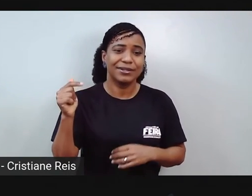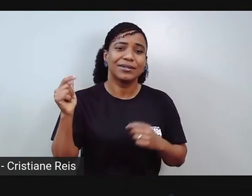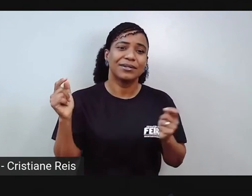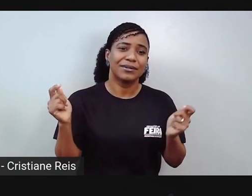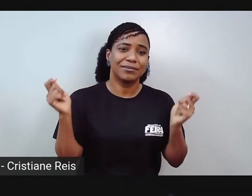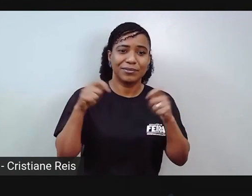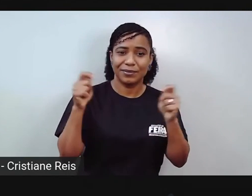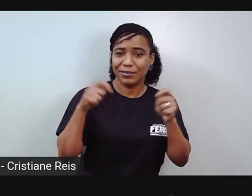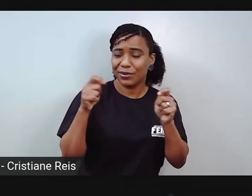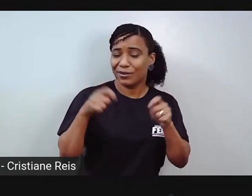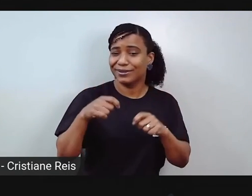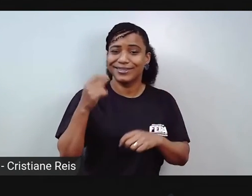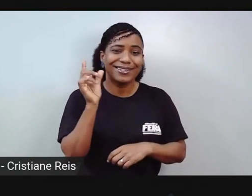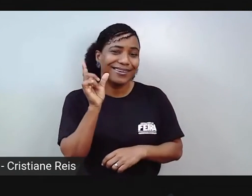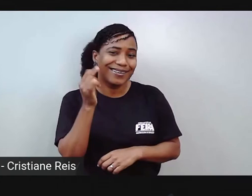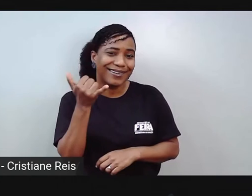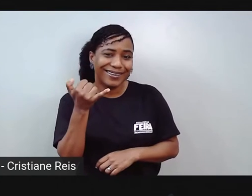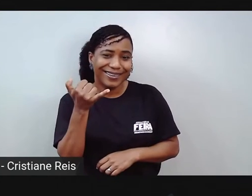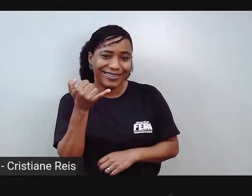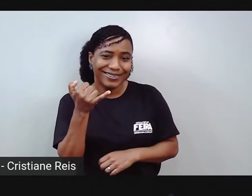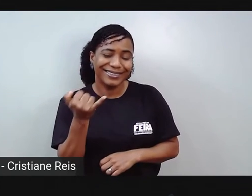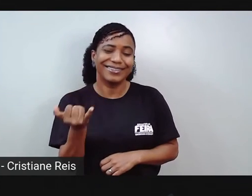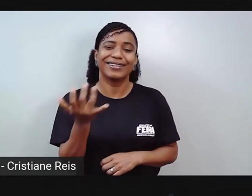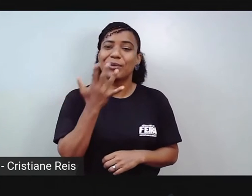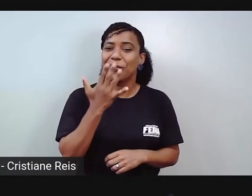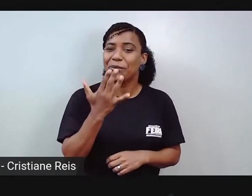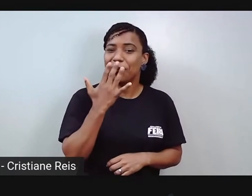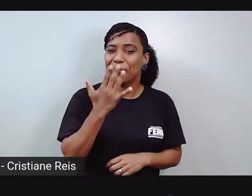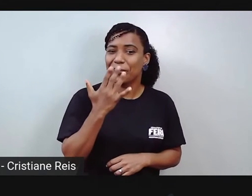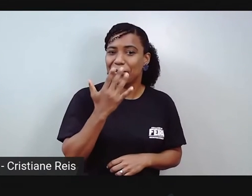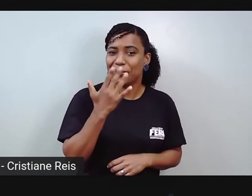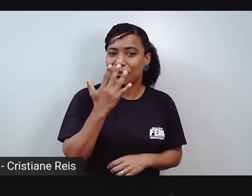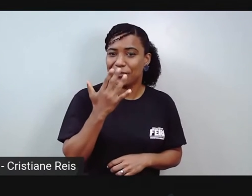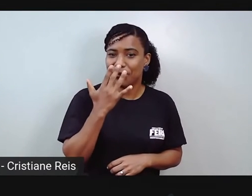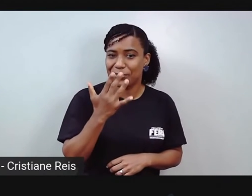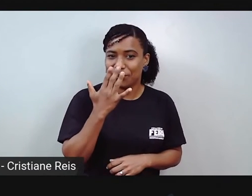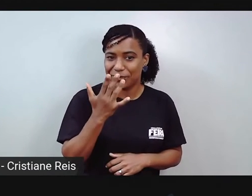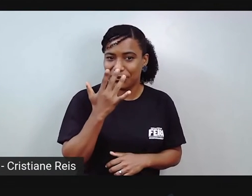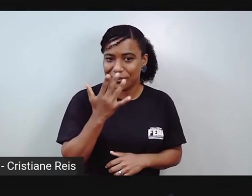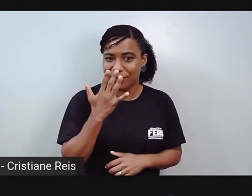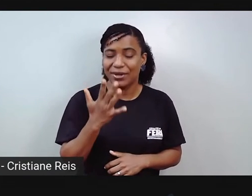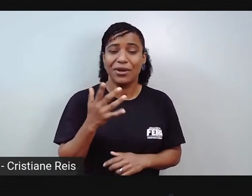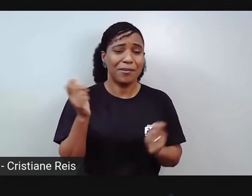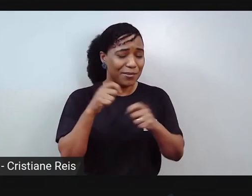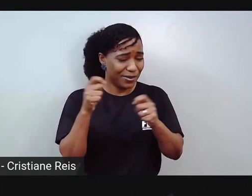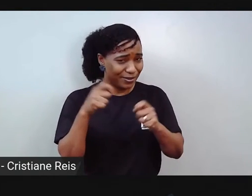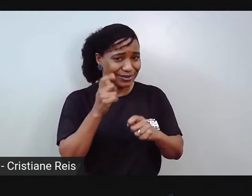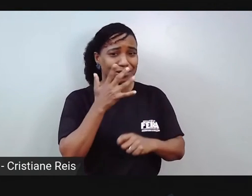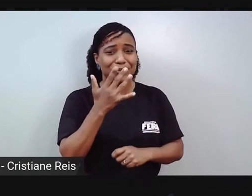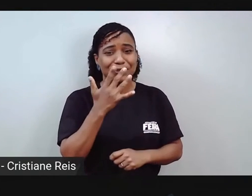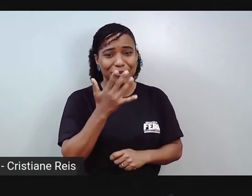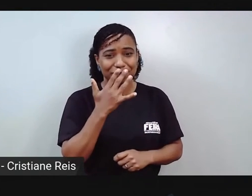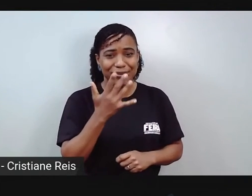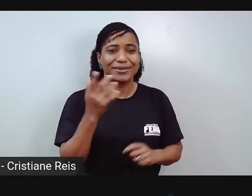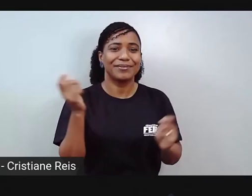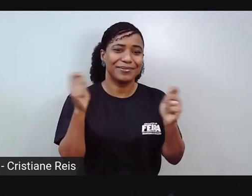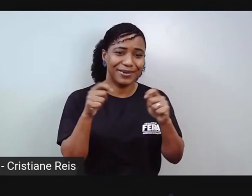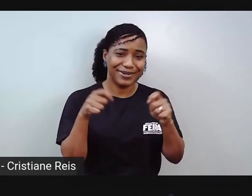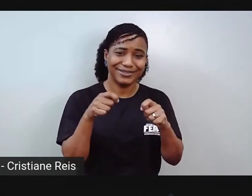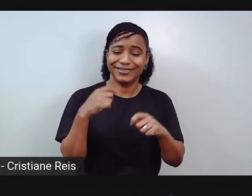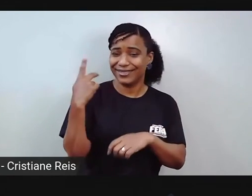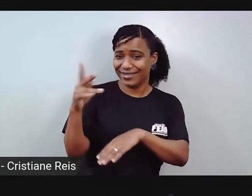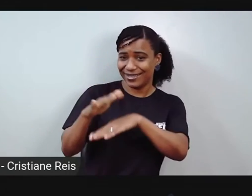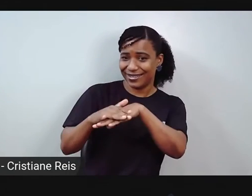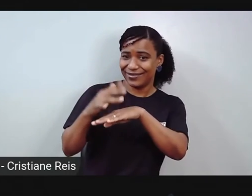utilizarem canetinhas e desenhar no rolinho para fazer com que ele fique todo coloridinho com os desenhos feitos por vocês.